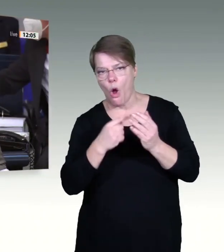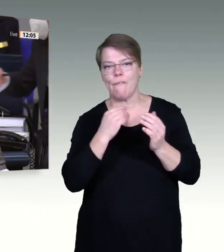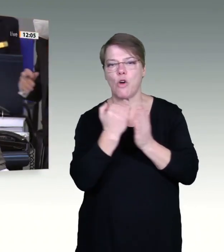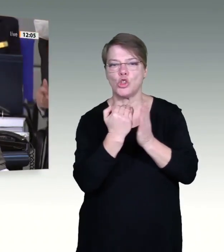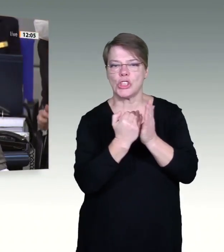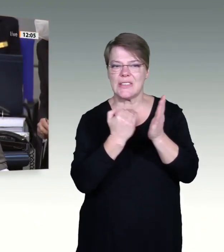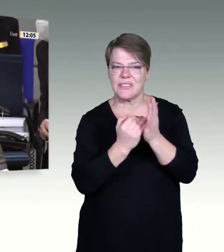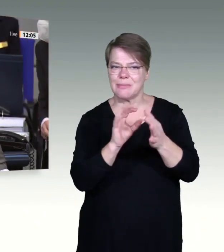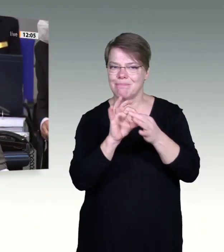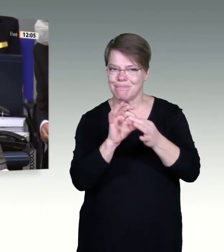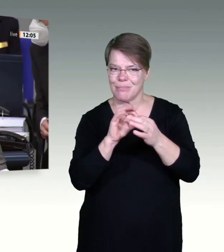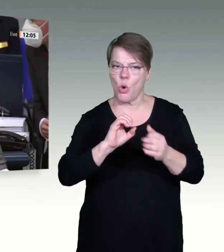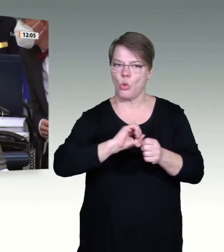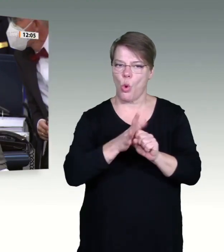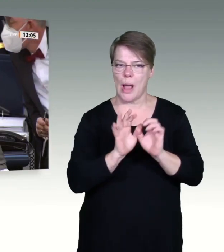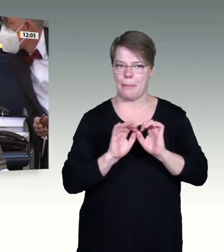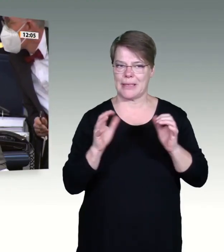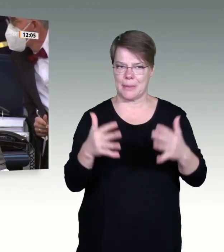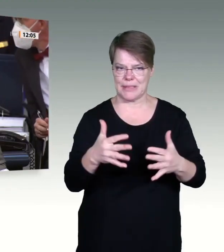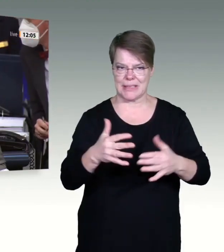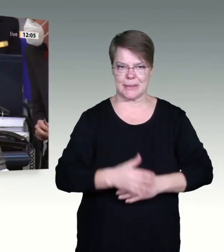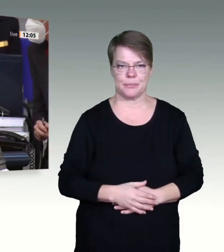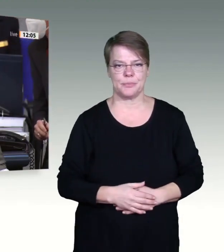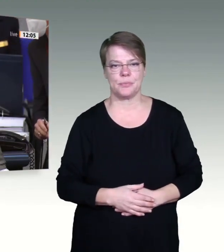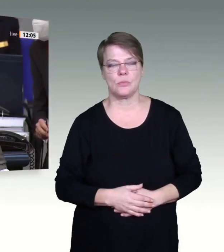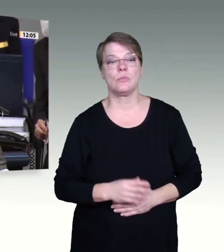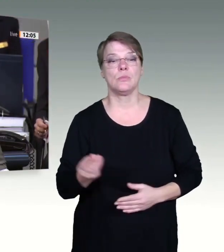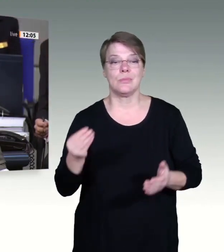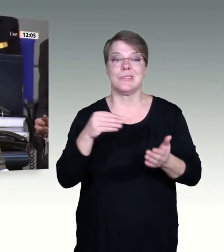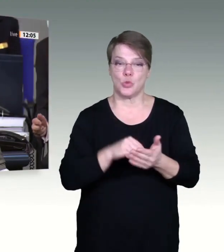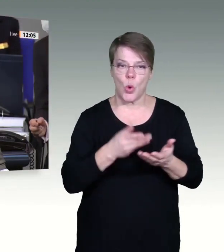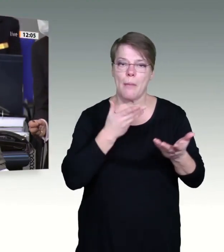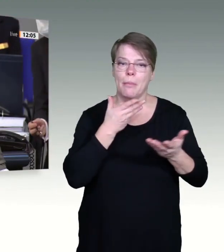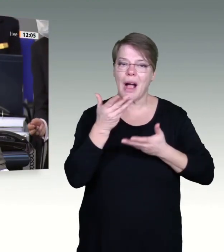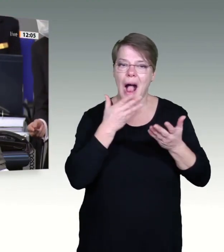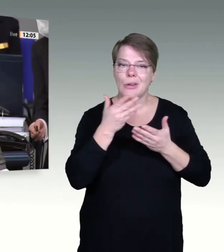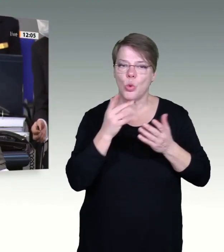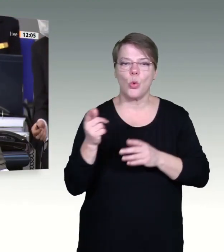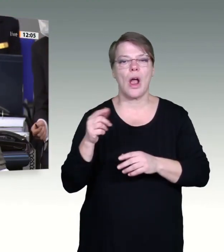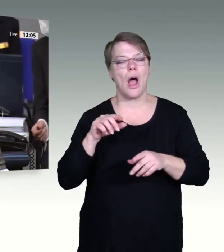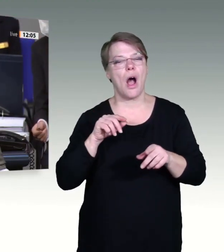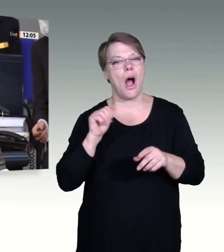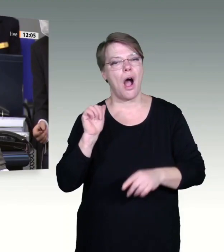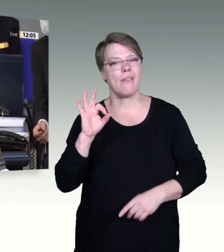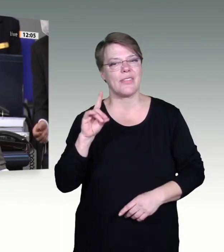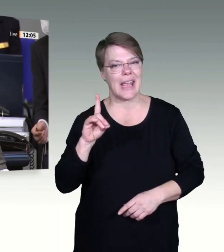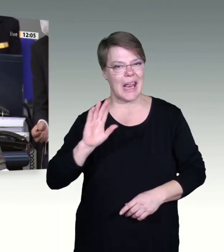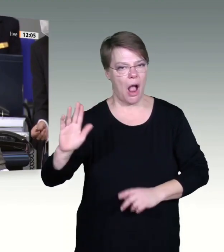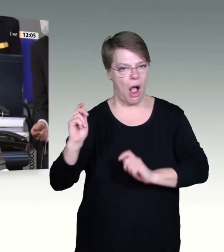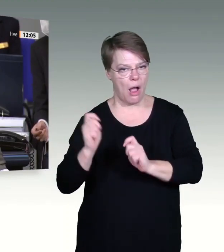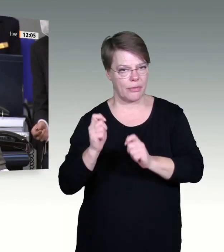-Pandemie sowie Beratung von Anträgen der Fraktion der AfD mit den Titeln Keine Corona-Impfpflicht,